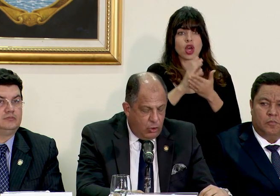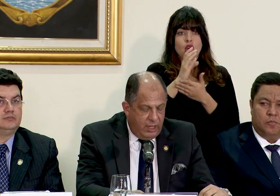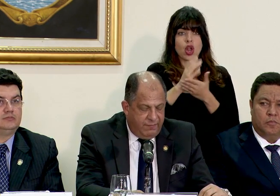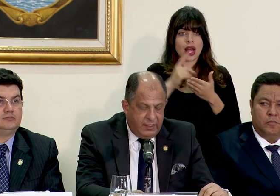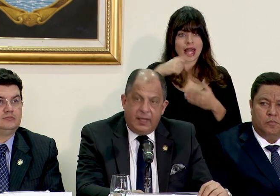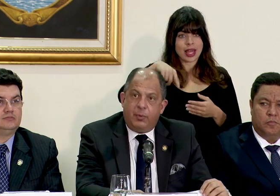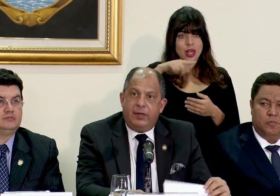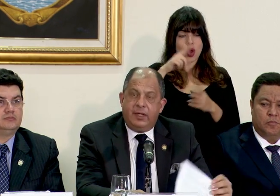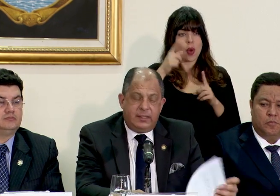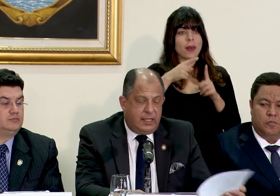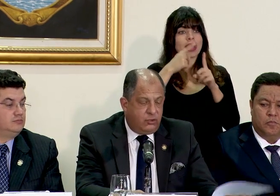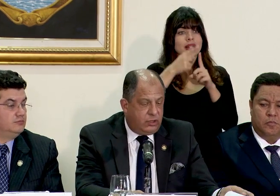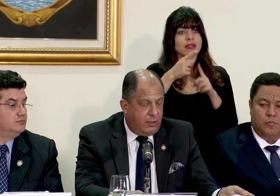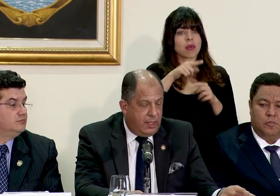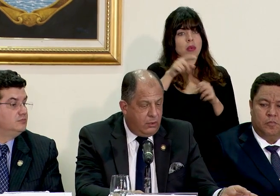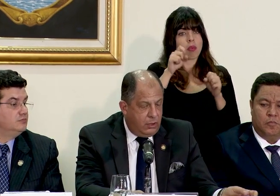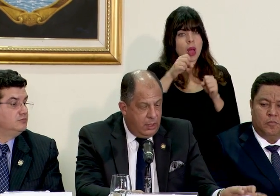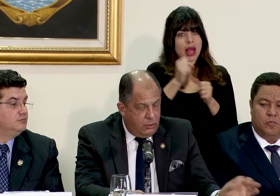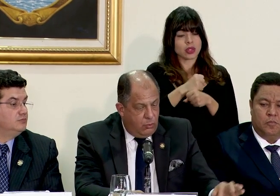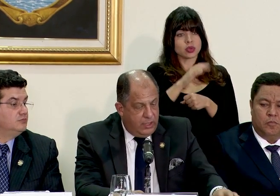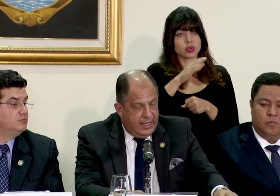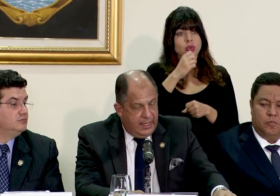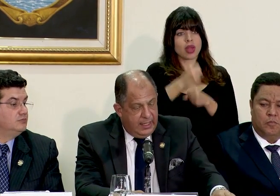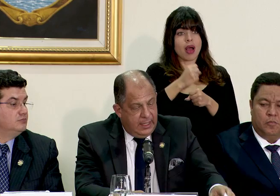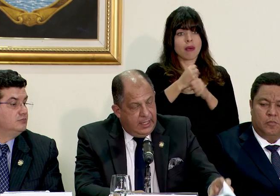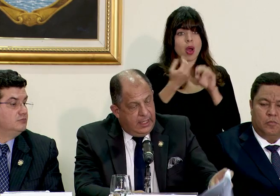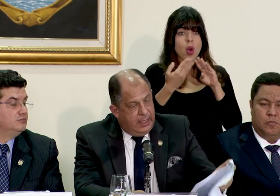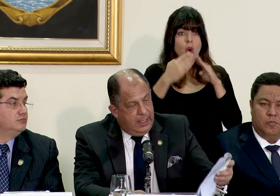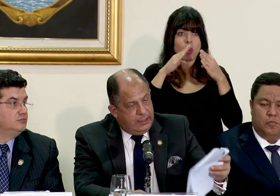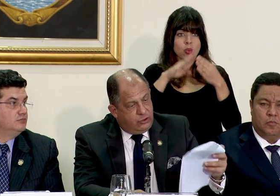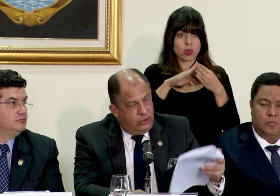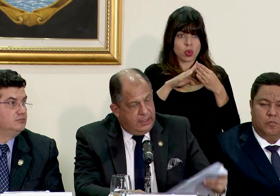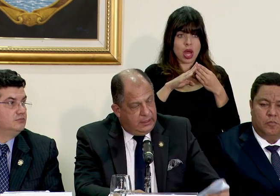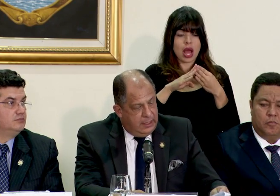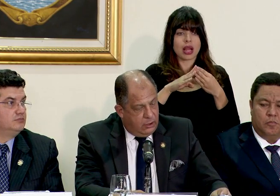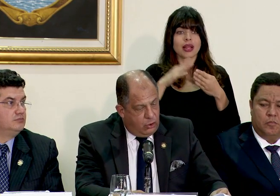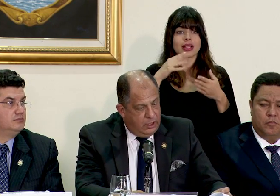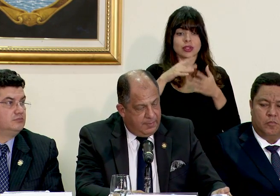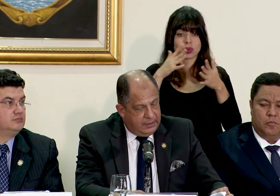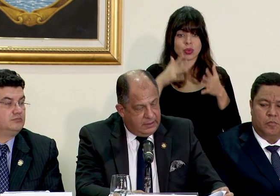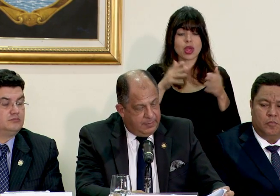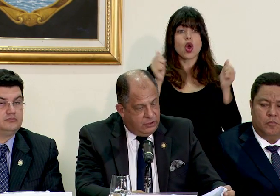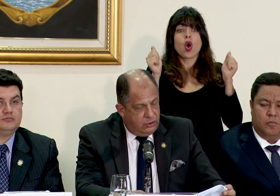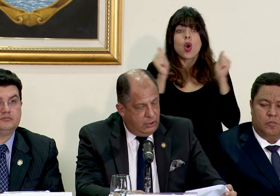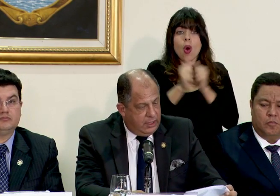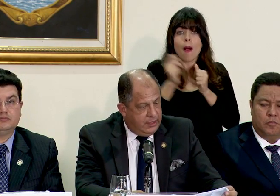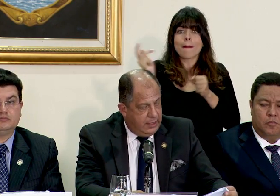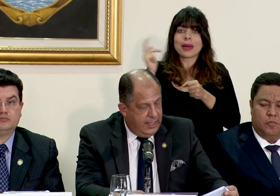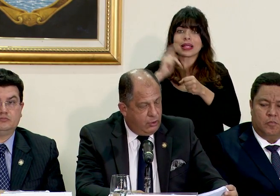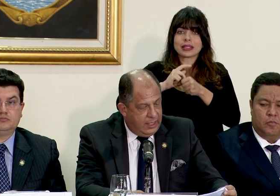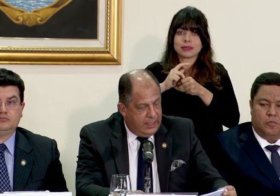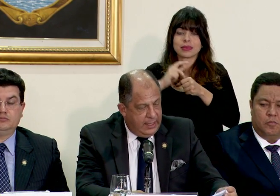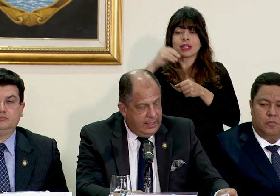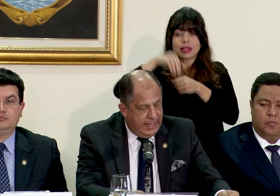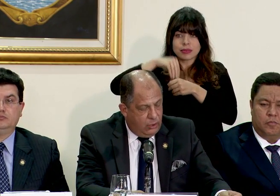con el fin de que puedan realizar su trabajo comunal estudiantil con la participación en